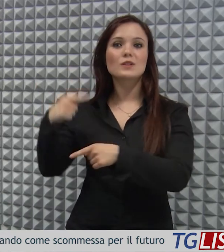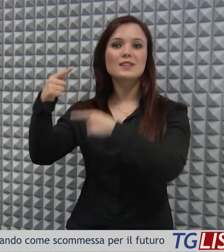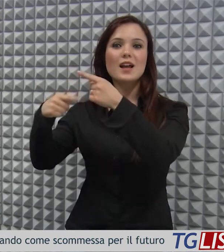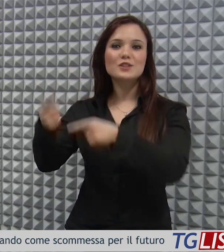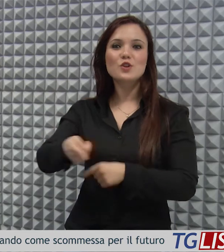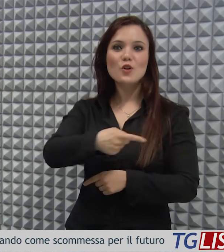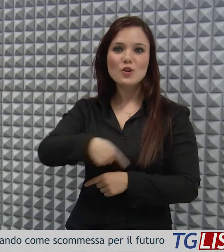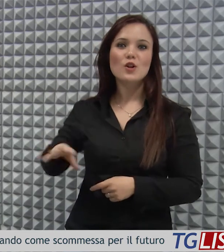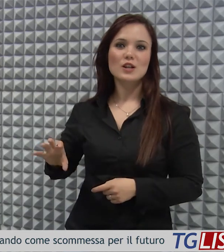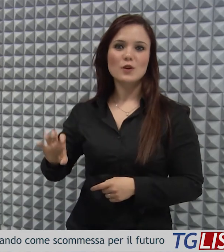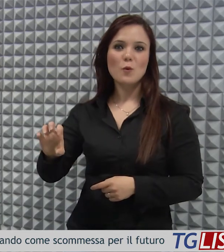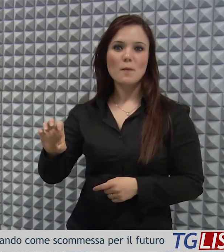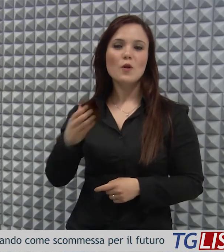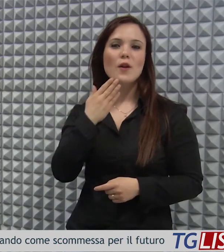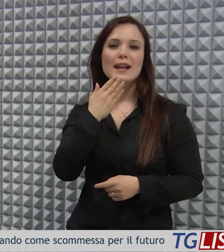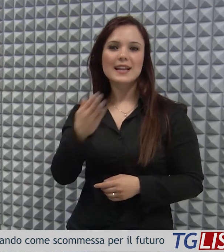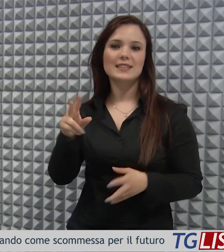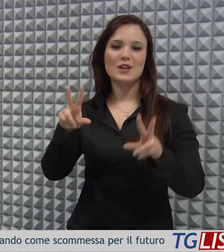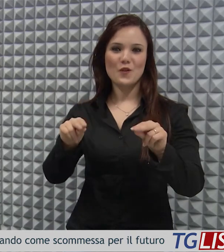tradizioni innovando.